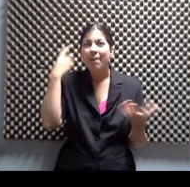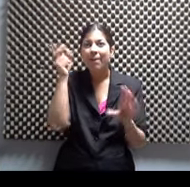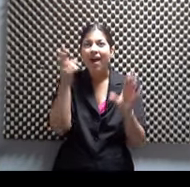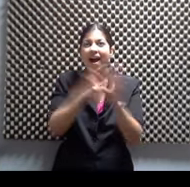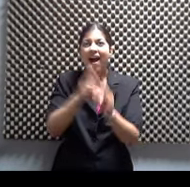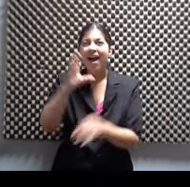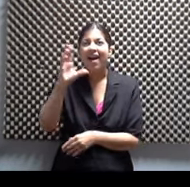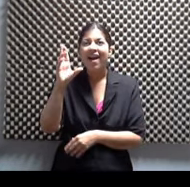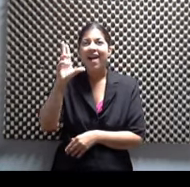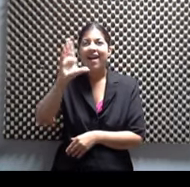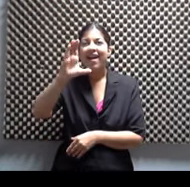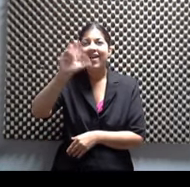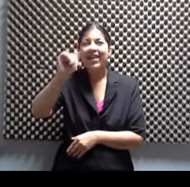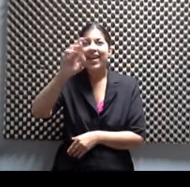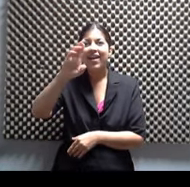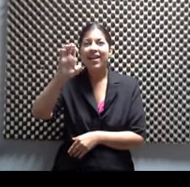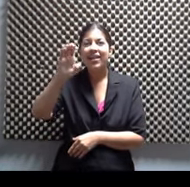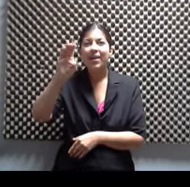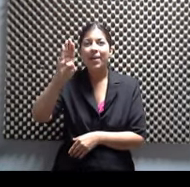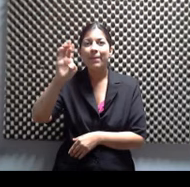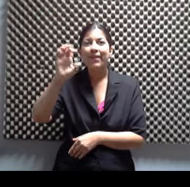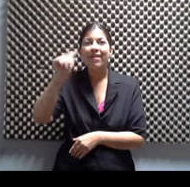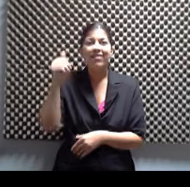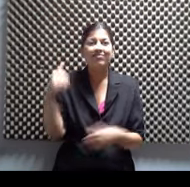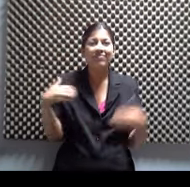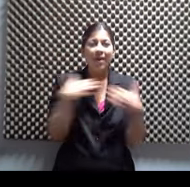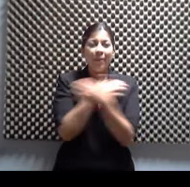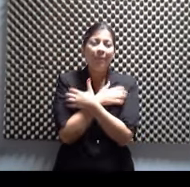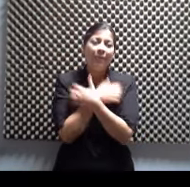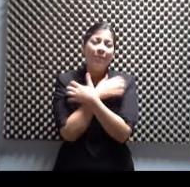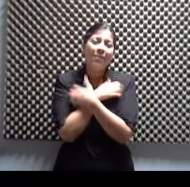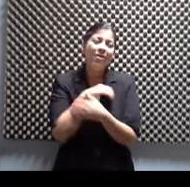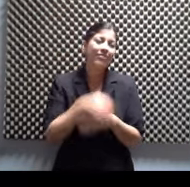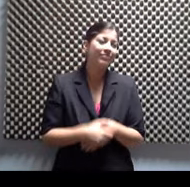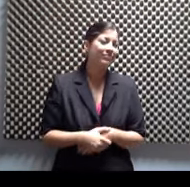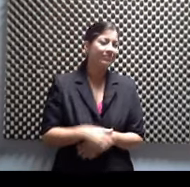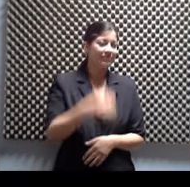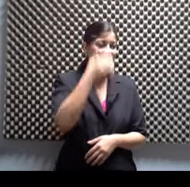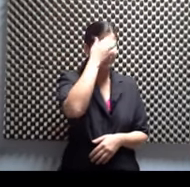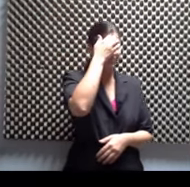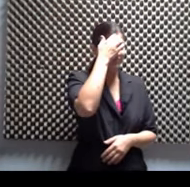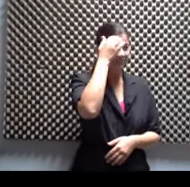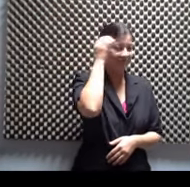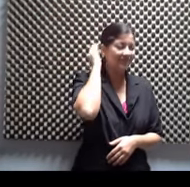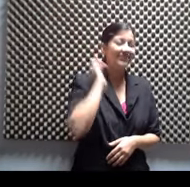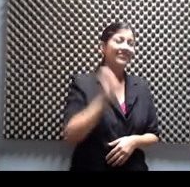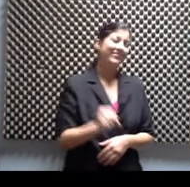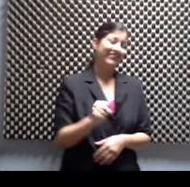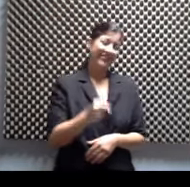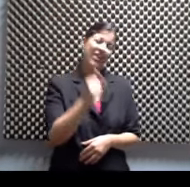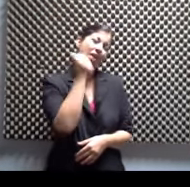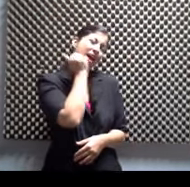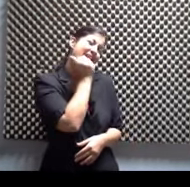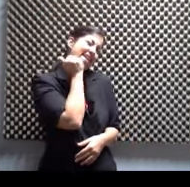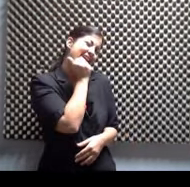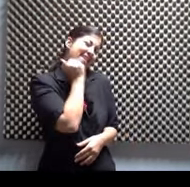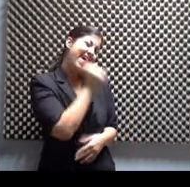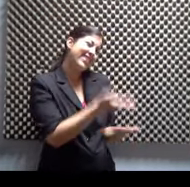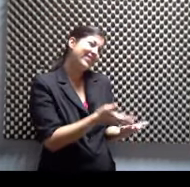Y ella era una nena también. Gracias. Ella era una niña y era súper dotada. En vez de jugar con muñecas, jugábamos con cámaras. Jugábamos con